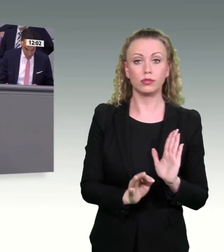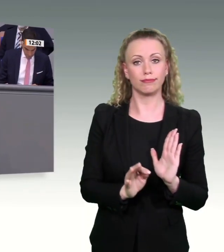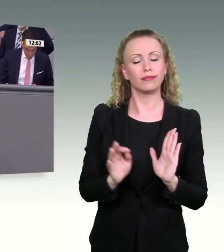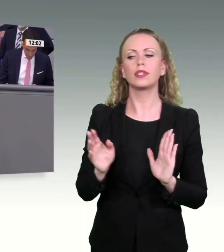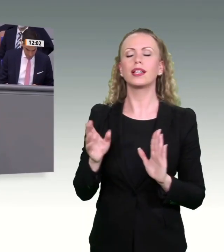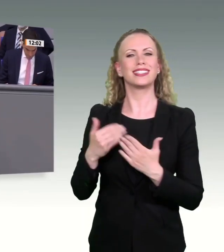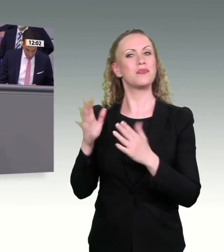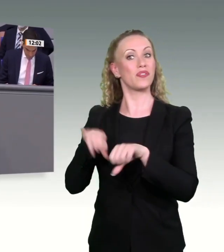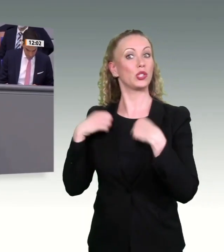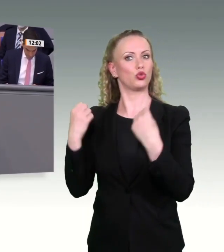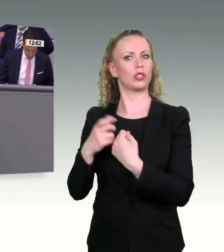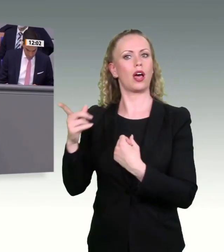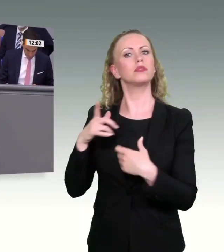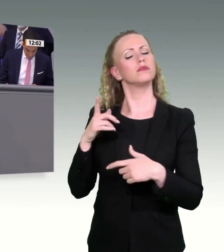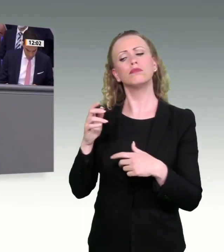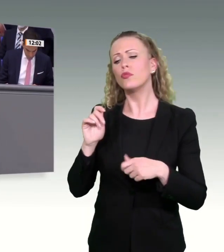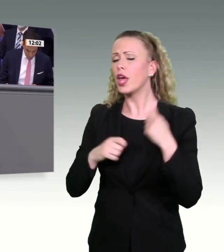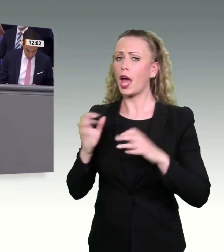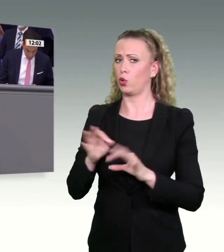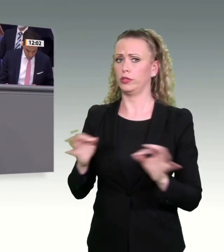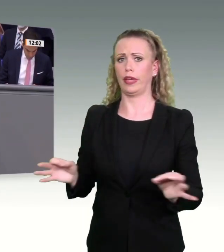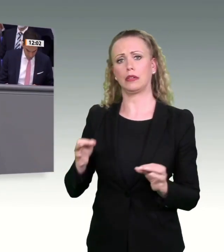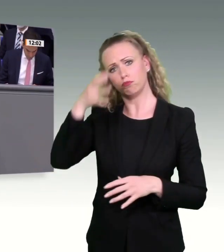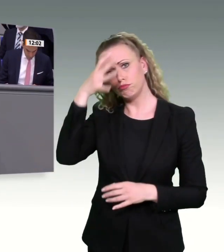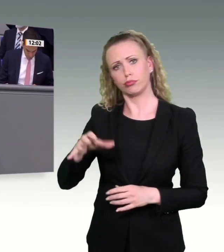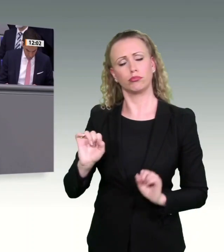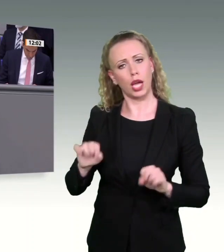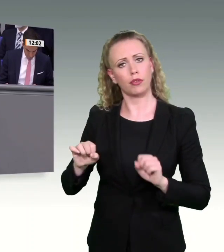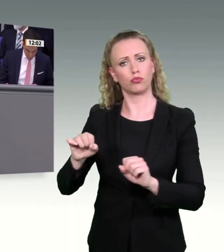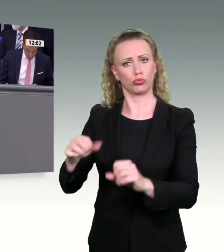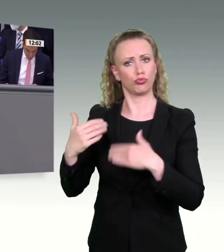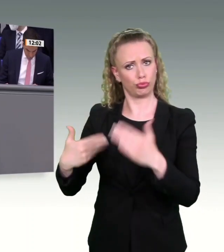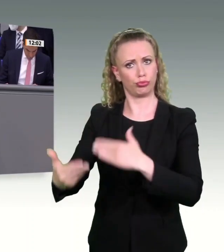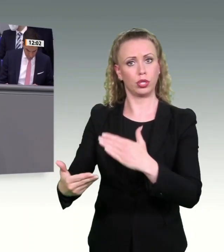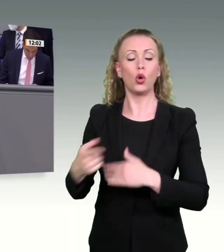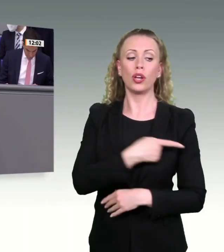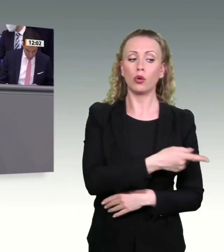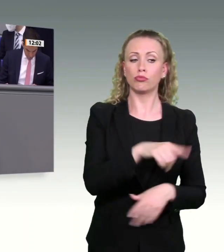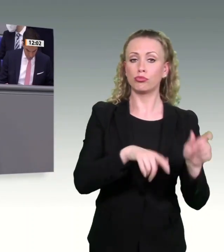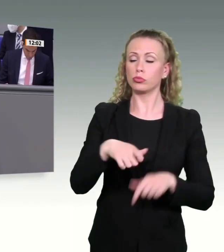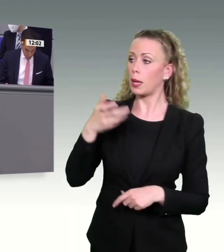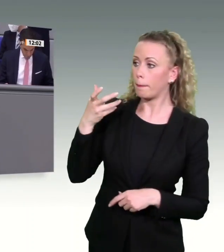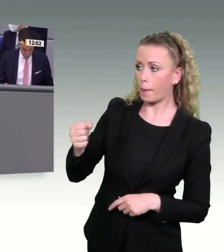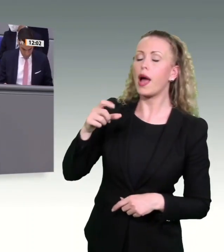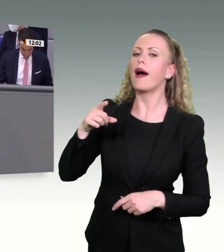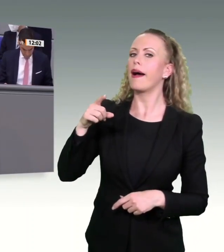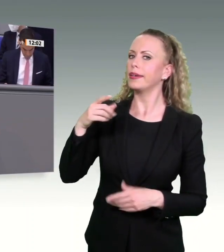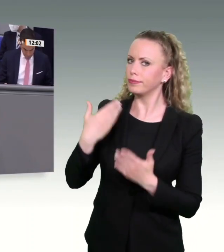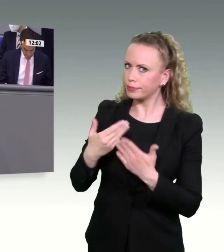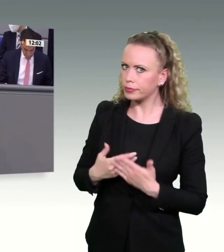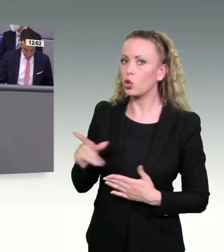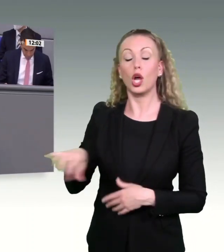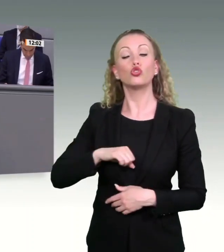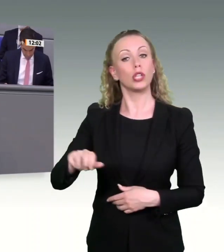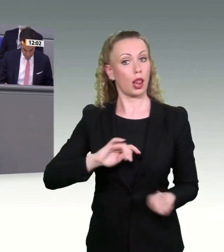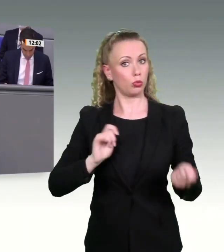dass das, was er regelt, klar reguliert ist, dass es eindeutig einleuchtend zu verstehen ist, schnell in der Umsetzung ist. Er muss